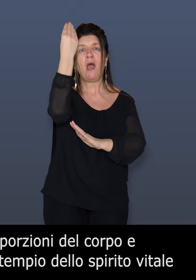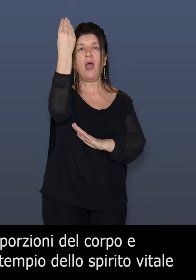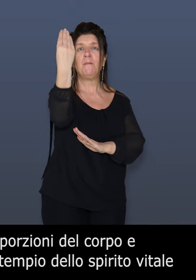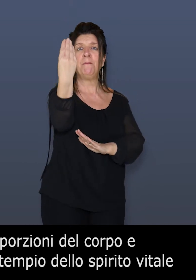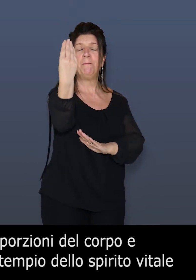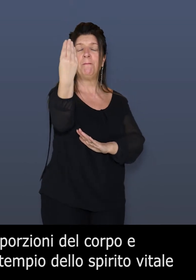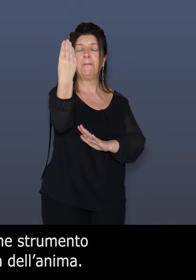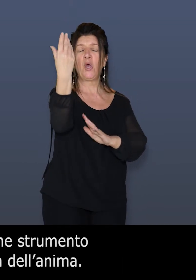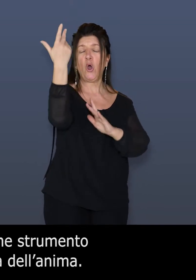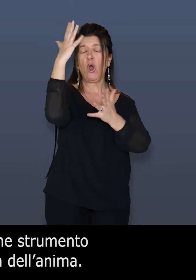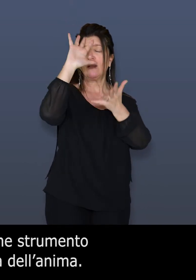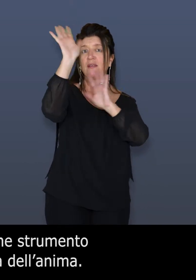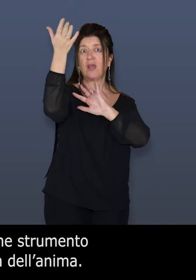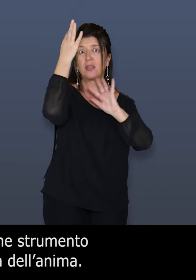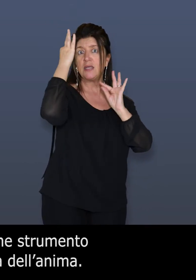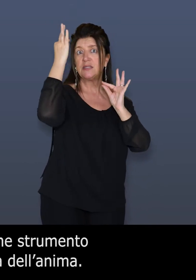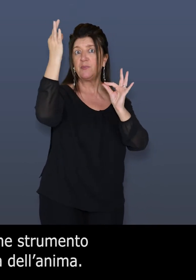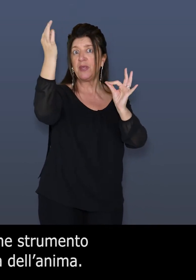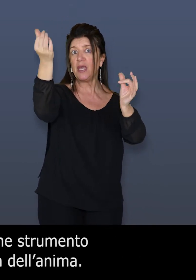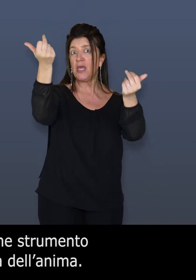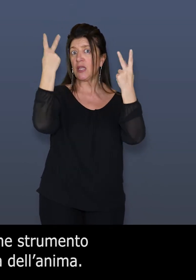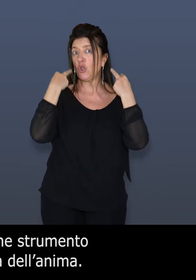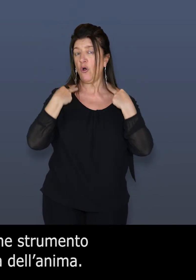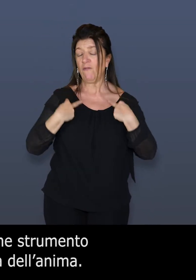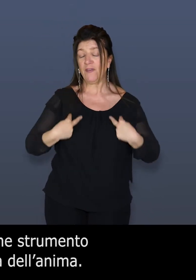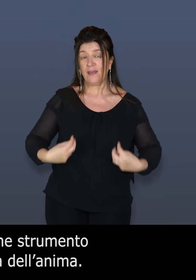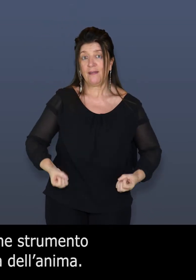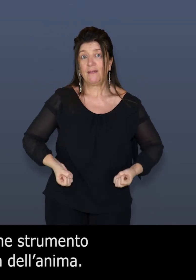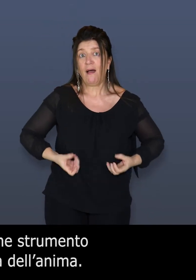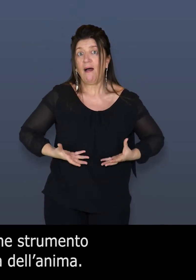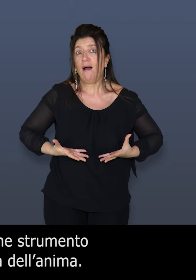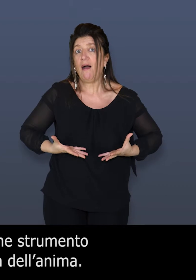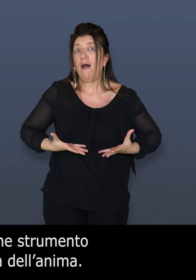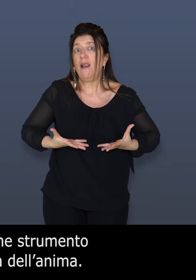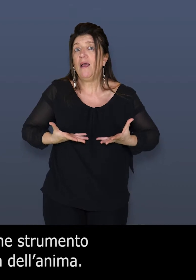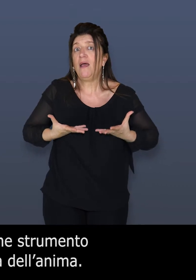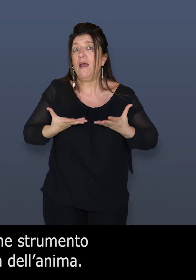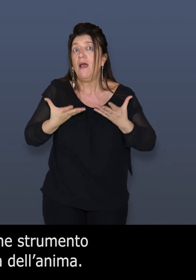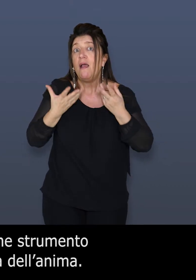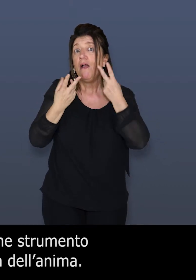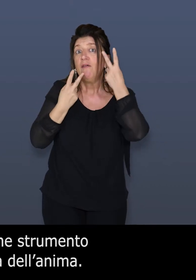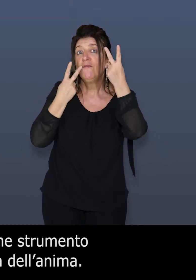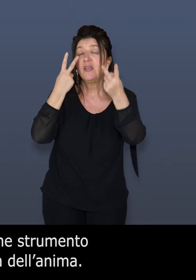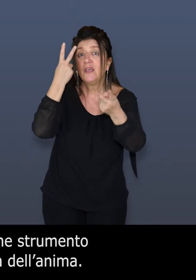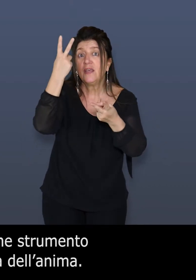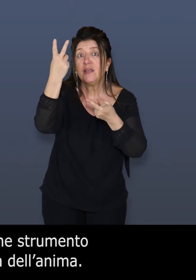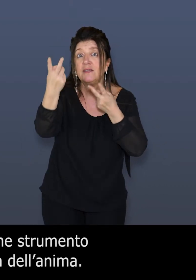e il senso della vista come strumento di conoscenza e finestra dell'anima.